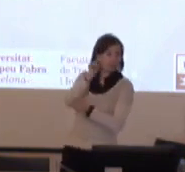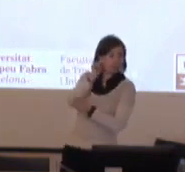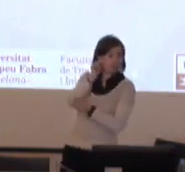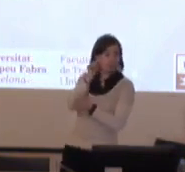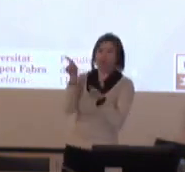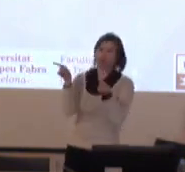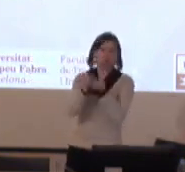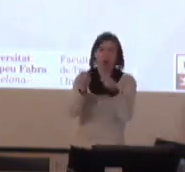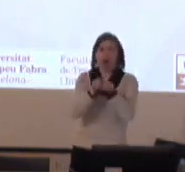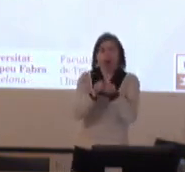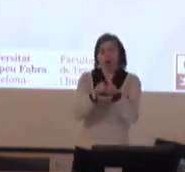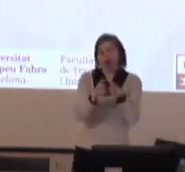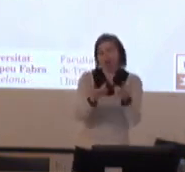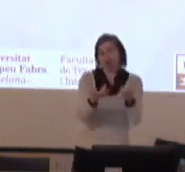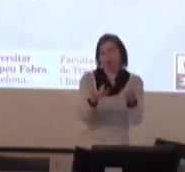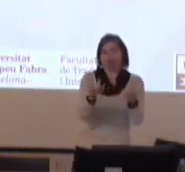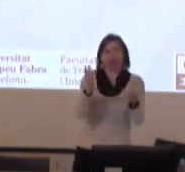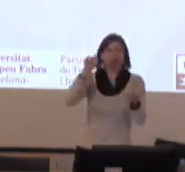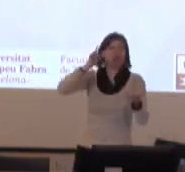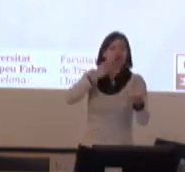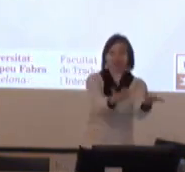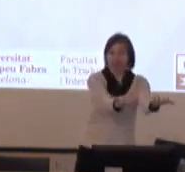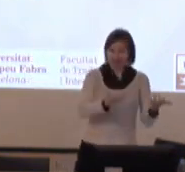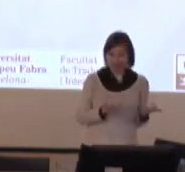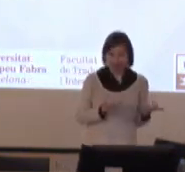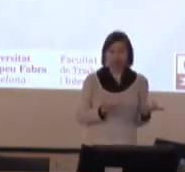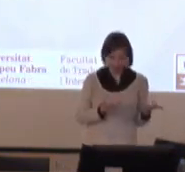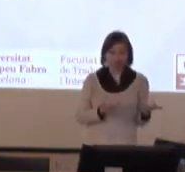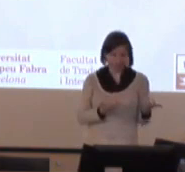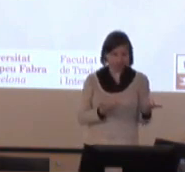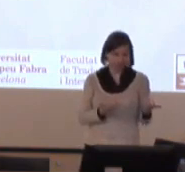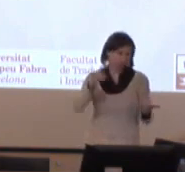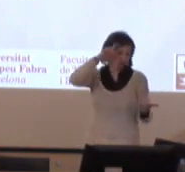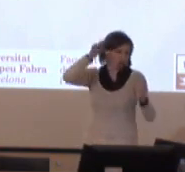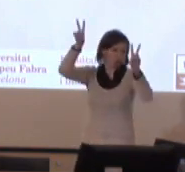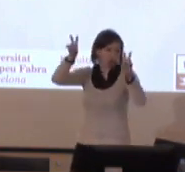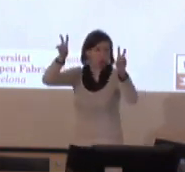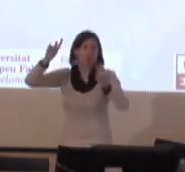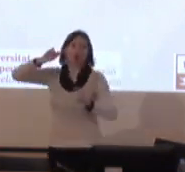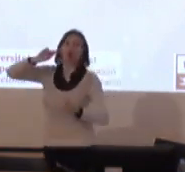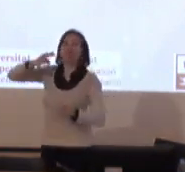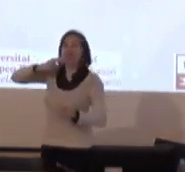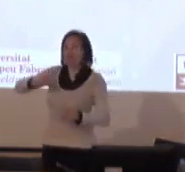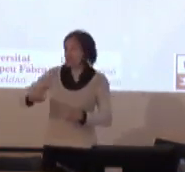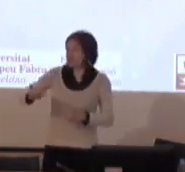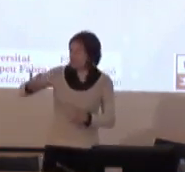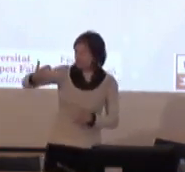que está centrada en la concepción de la pérdida de audición como una ganancia como un beneficio